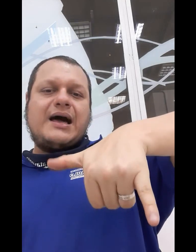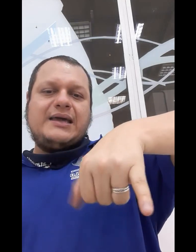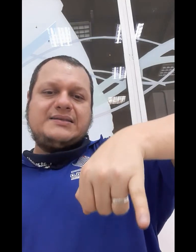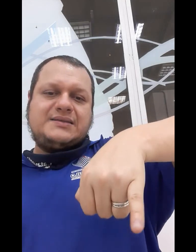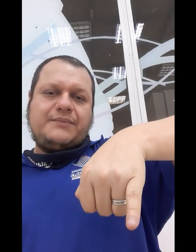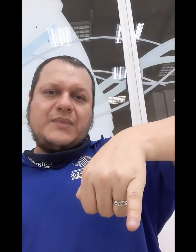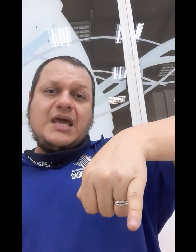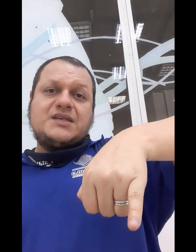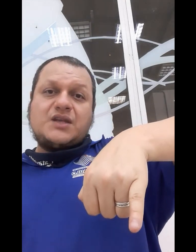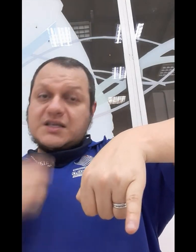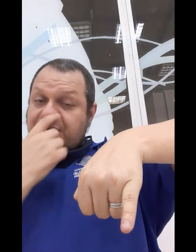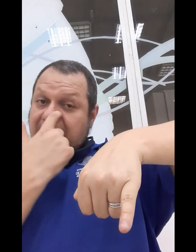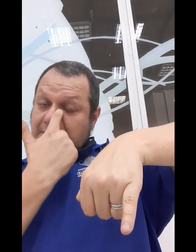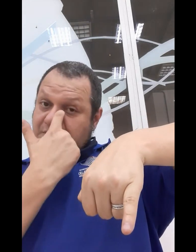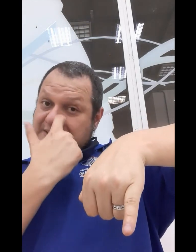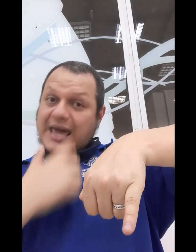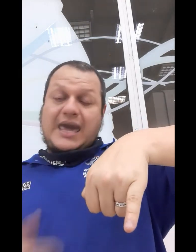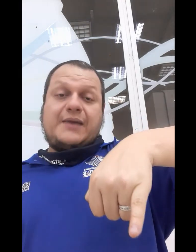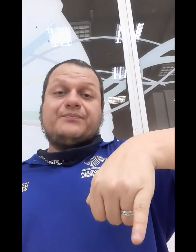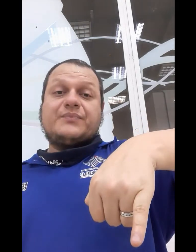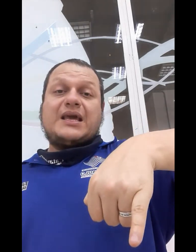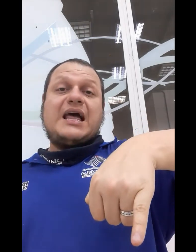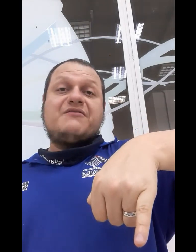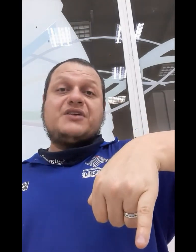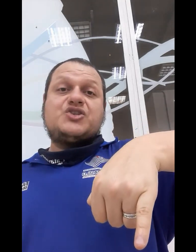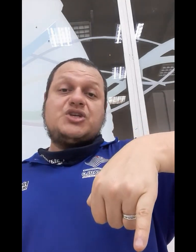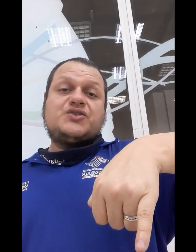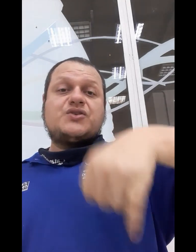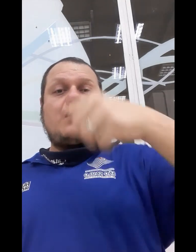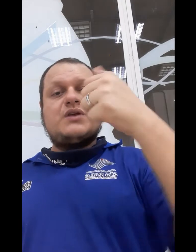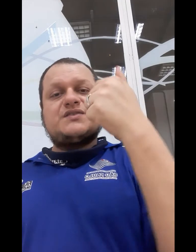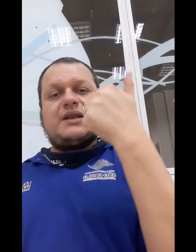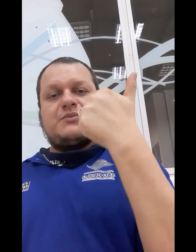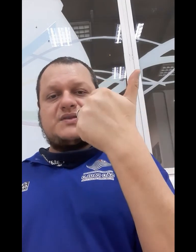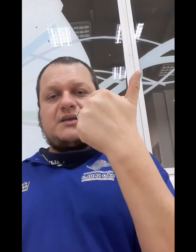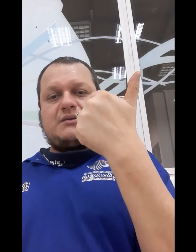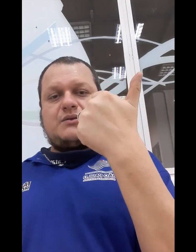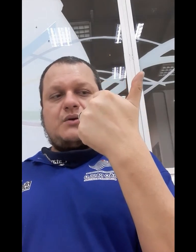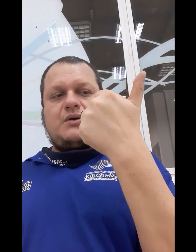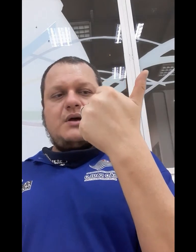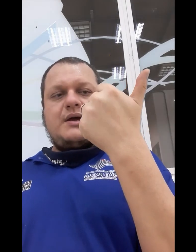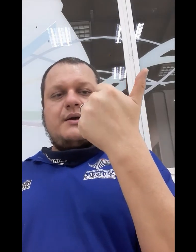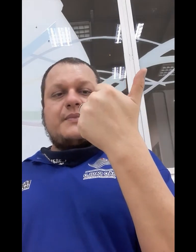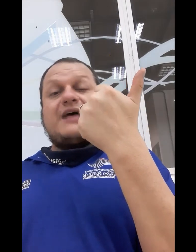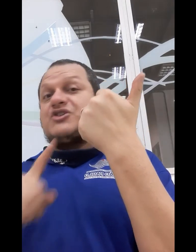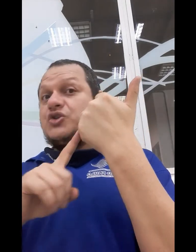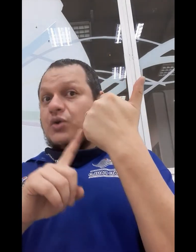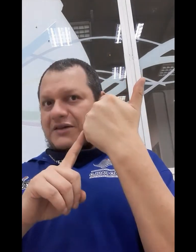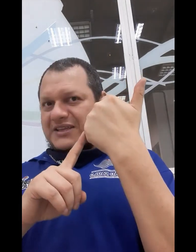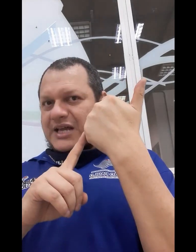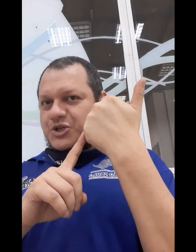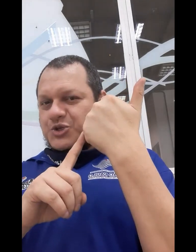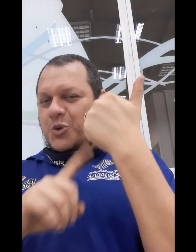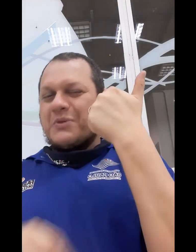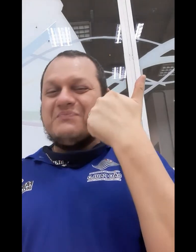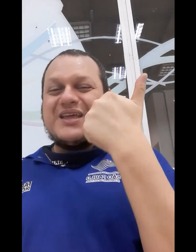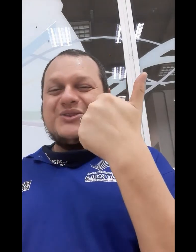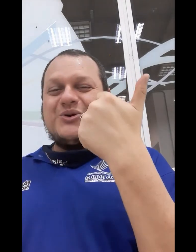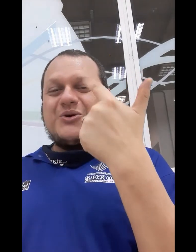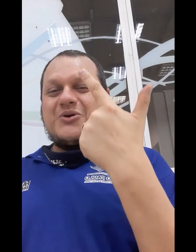e si. Se nós falamos em clave de sol, nós falamos em do, clave de do, na verdade, desculpa. Do,